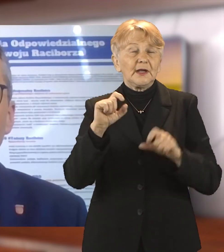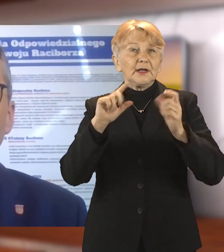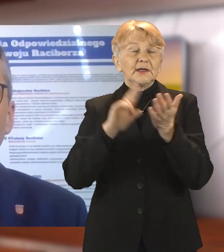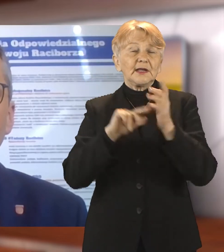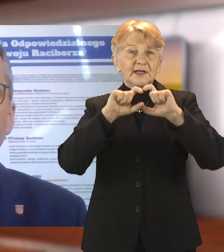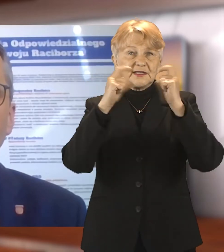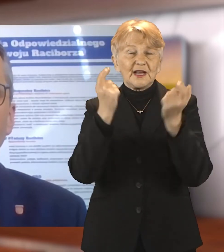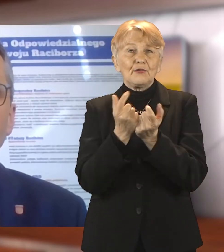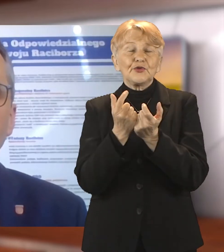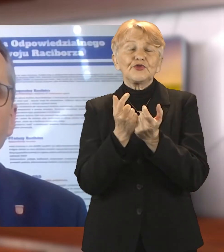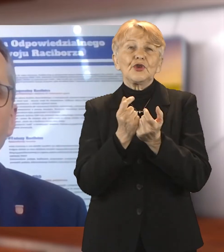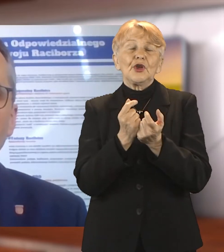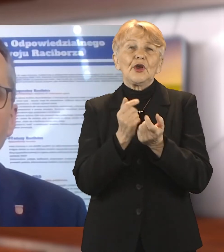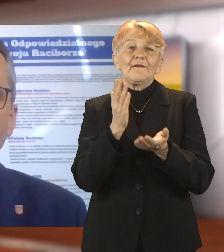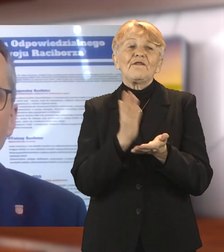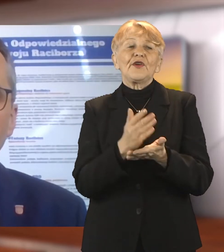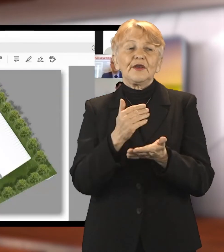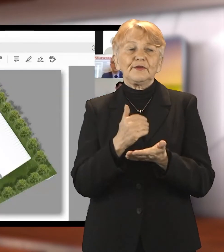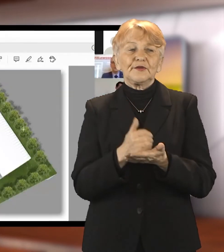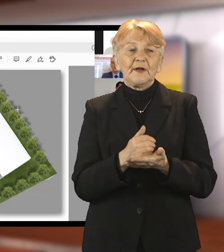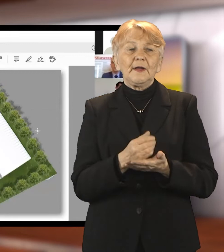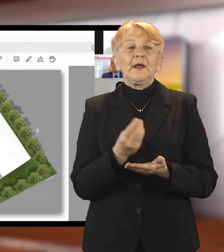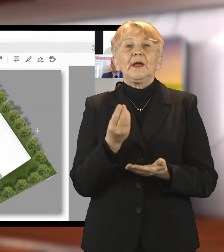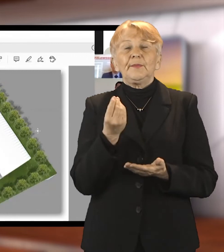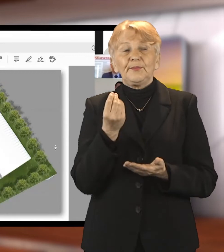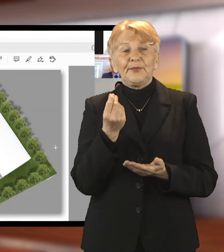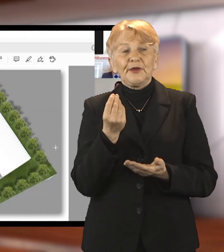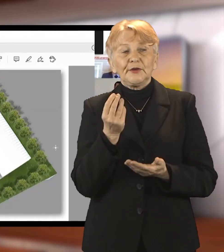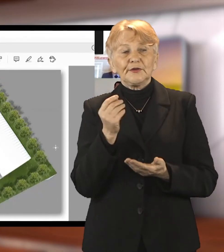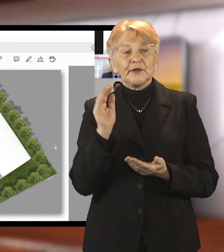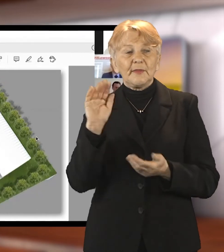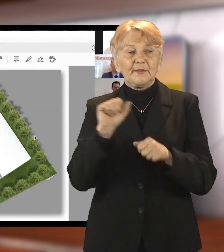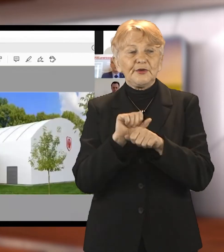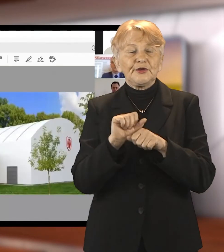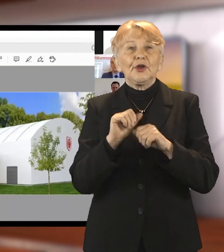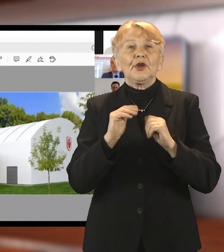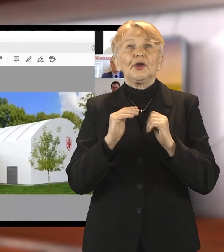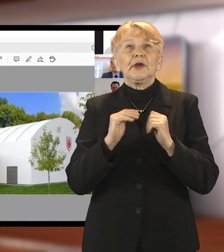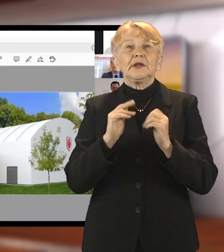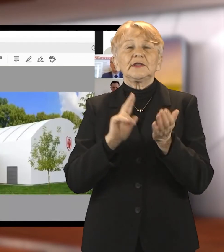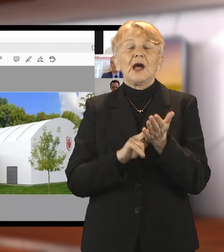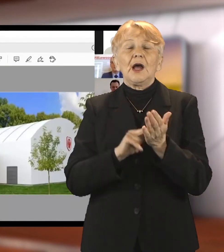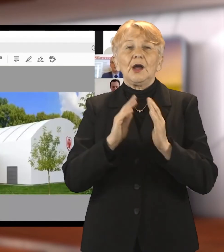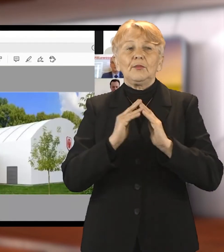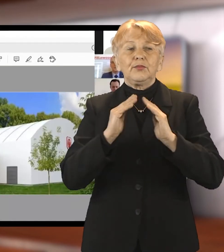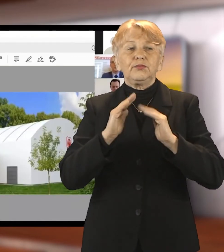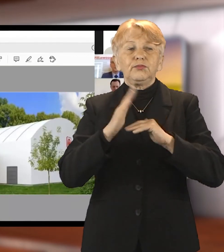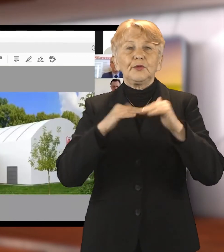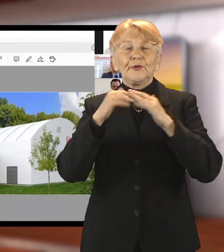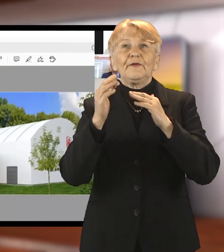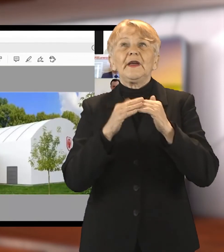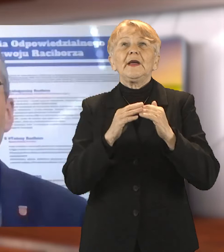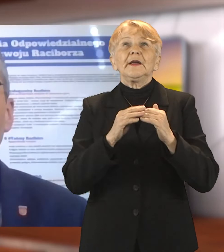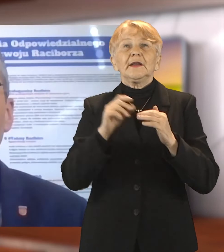z województwa trafia do Raciborza. Pieniądze mają pokryć przede wszystkim budowę Raciborskiego Centrum Aktywnej Integracji